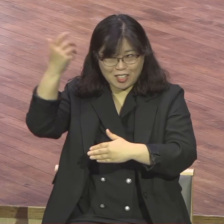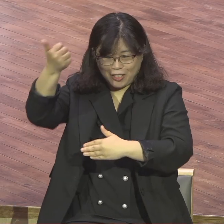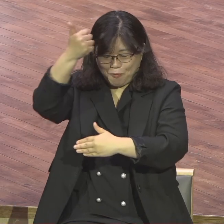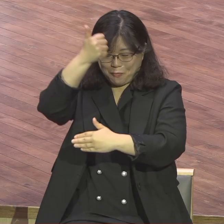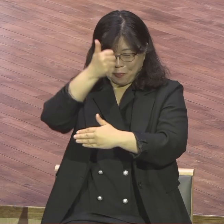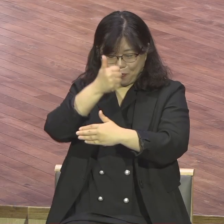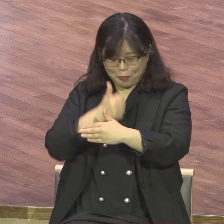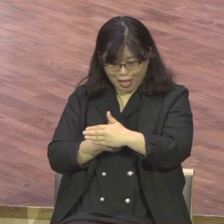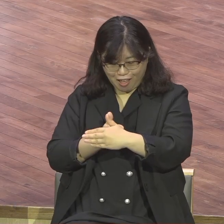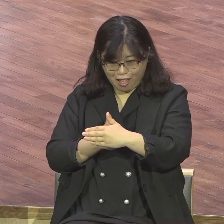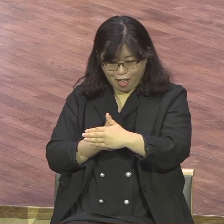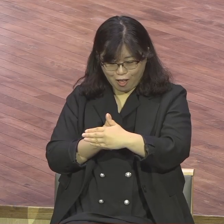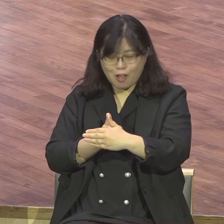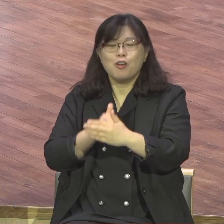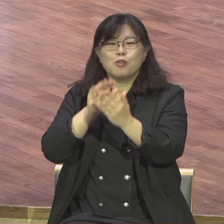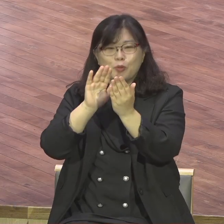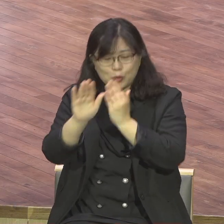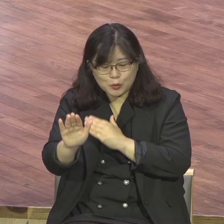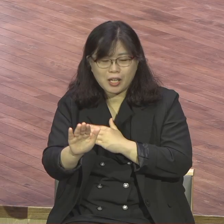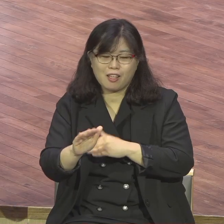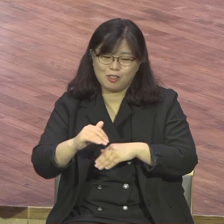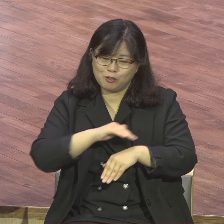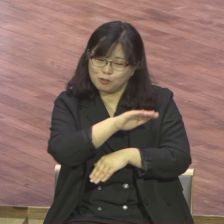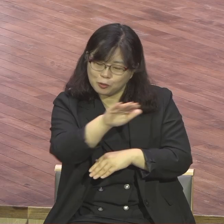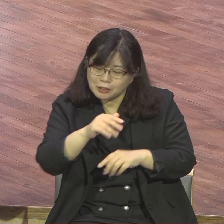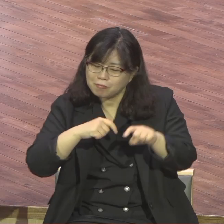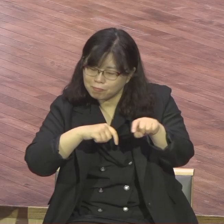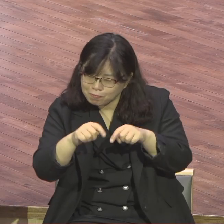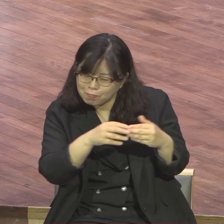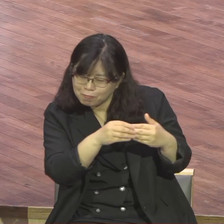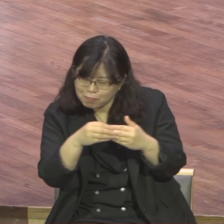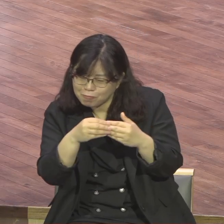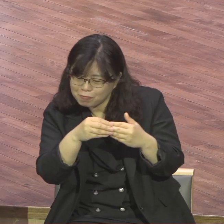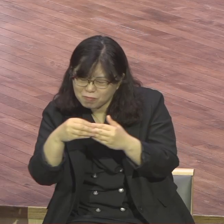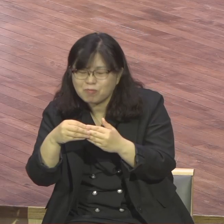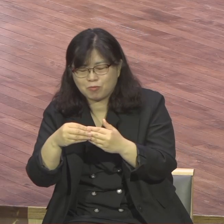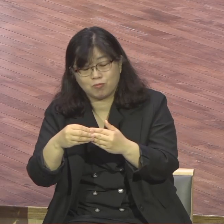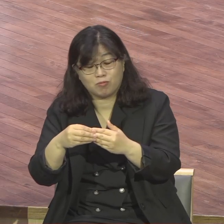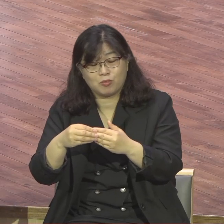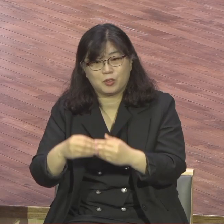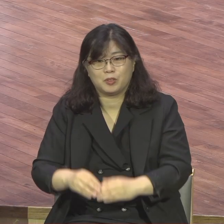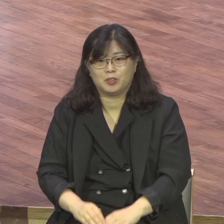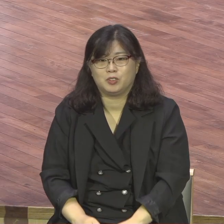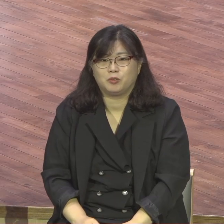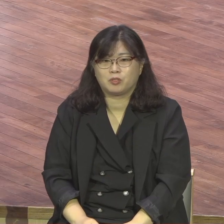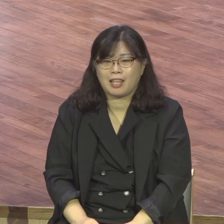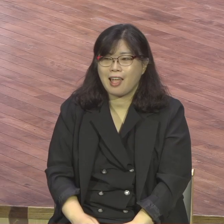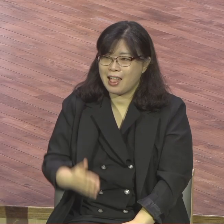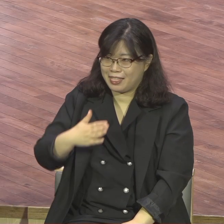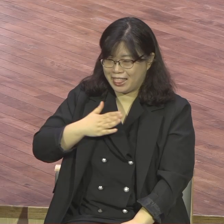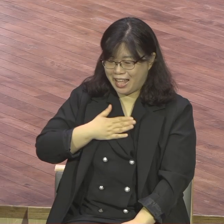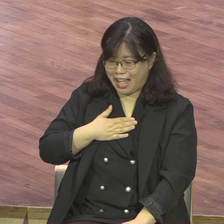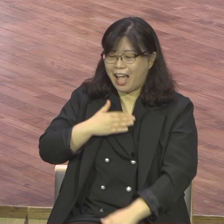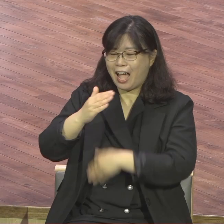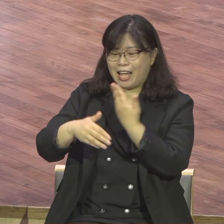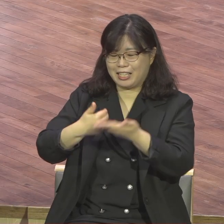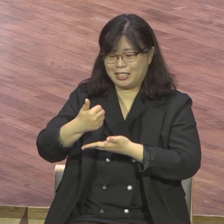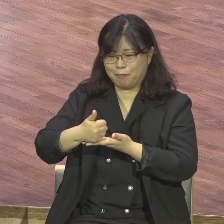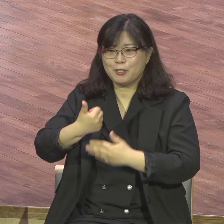계시고 인도해 주신다 여러분 기도를 생각만 해도 기도해 주신다 부르시는 기도 있지만 묵상만 해도 다 안에 계시니까